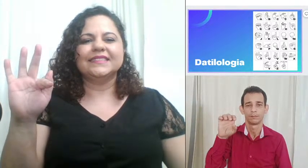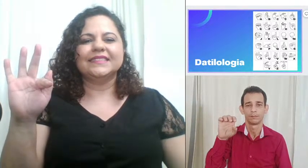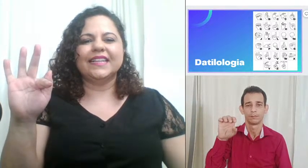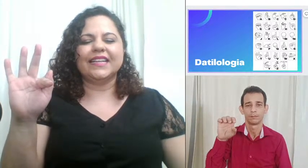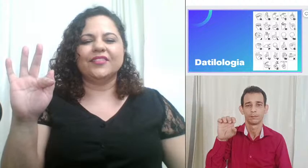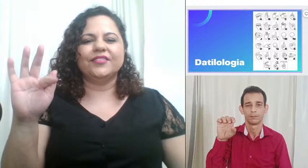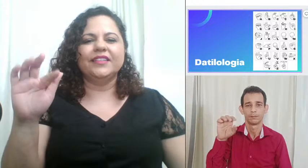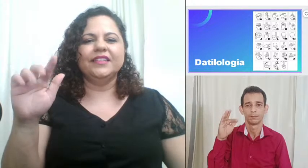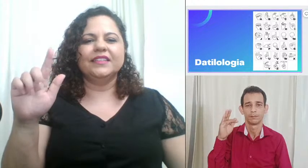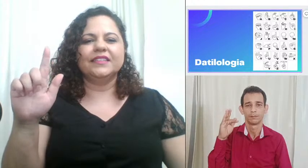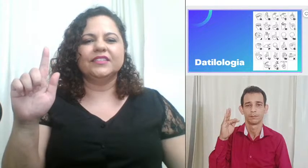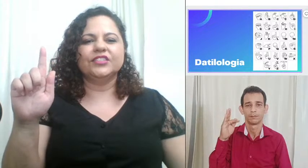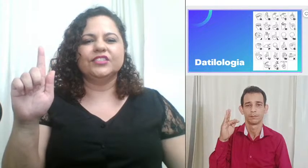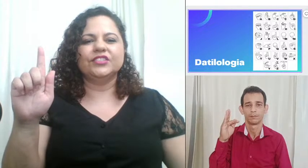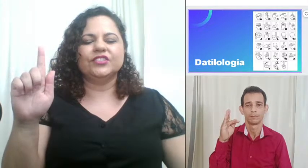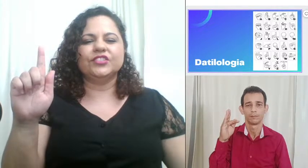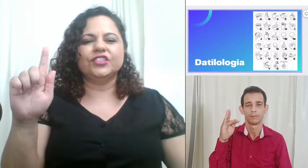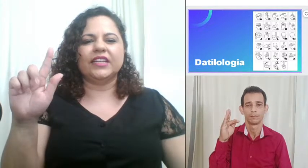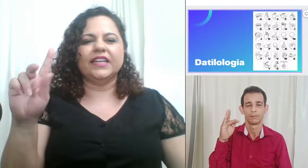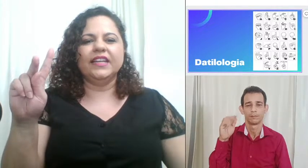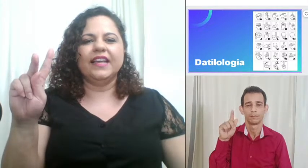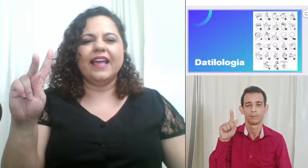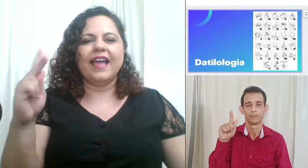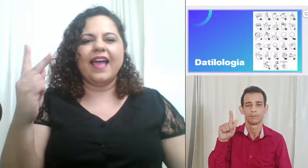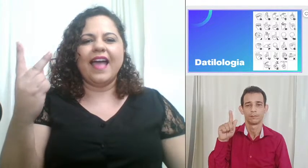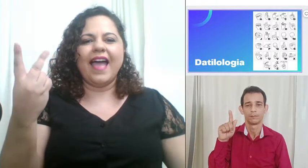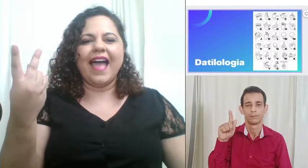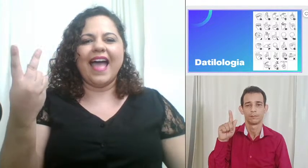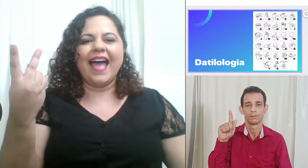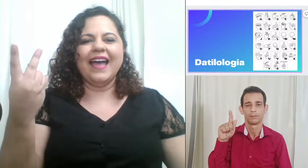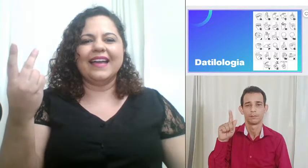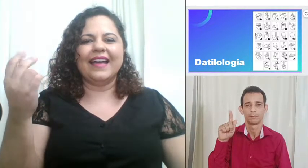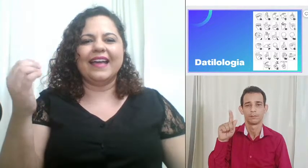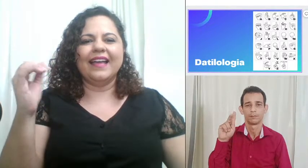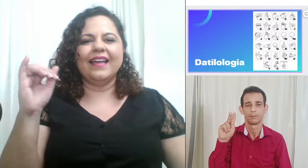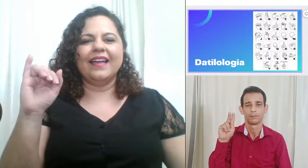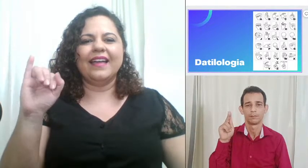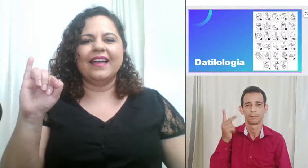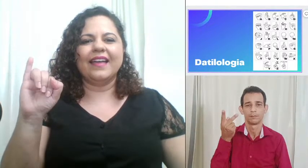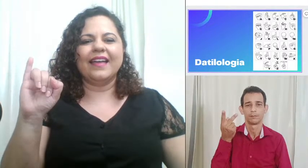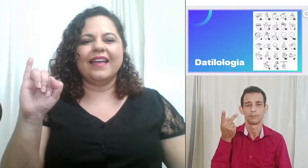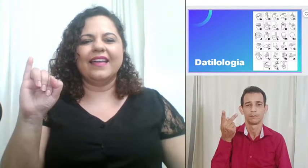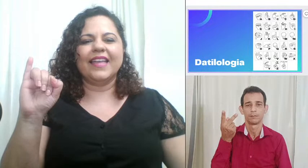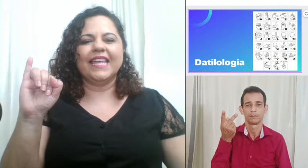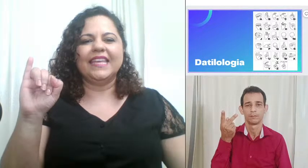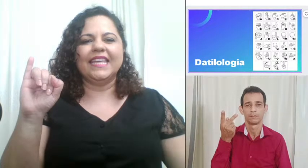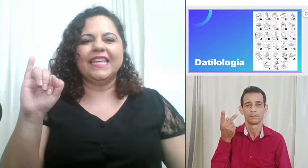F G H I